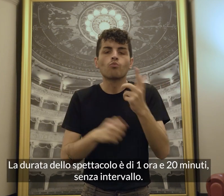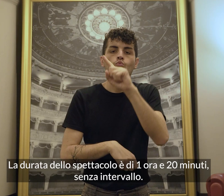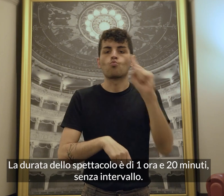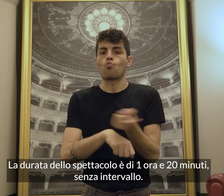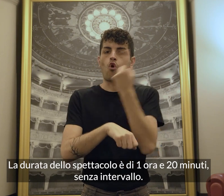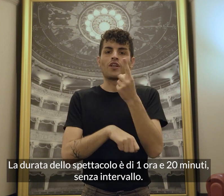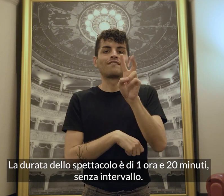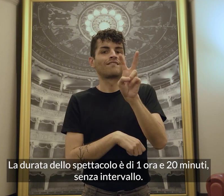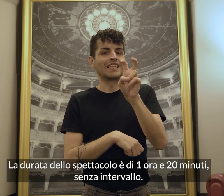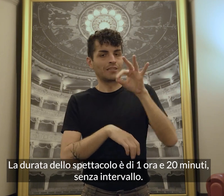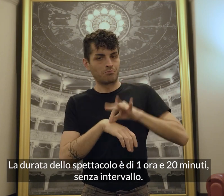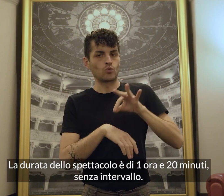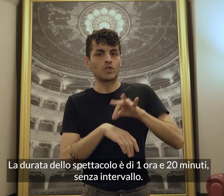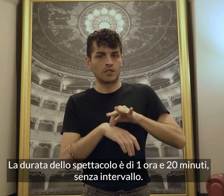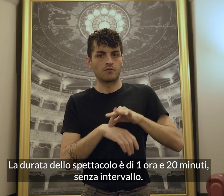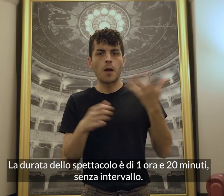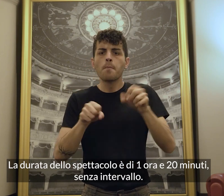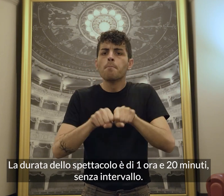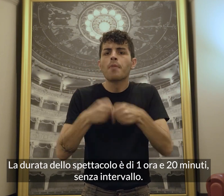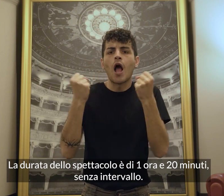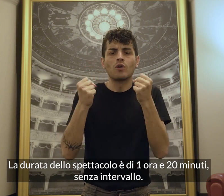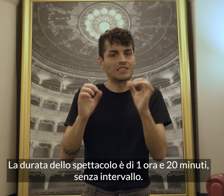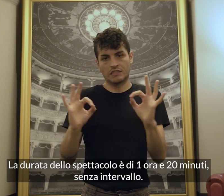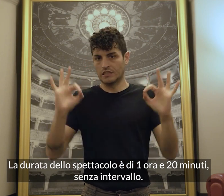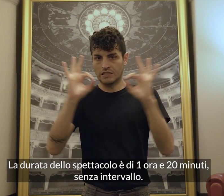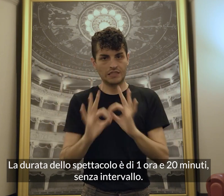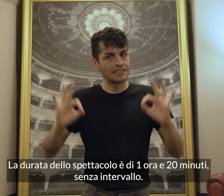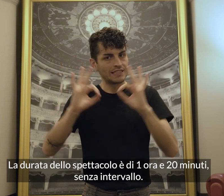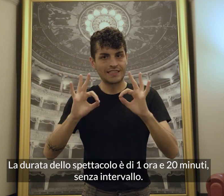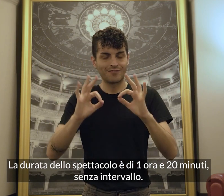durata dello spettacolo è di 1 ora e 20 minuti senza intervallo.